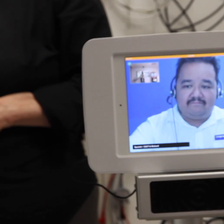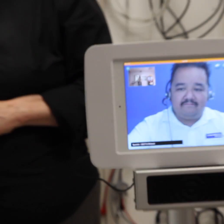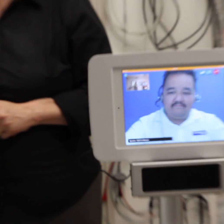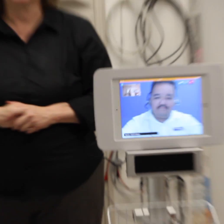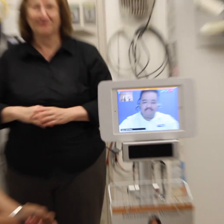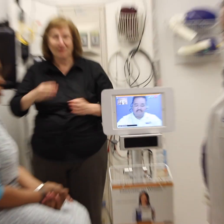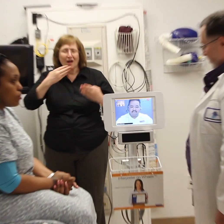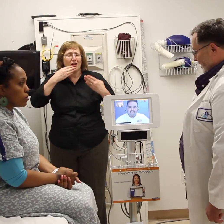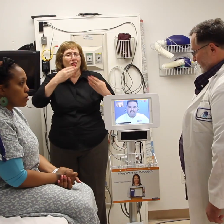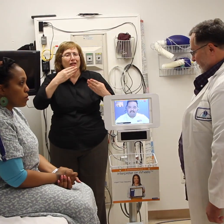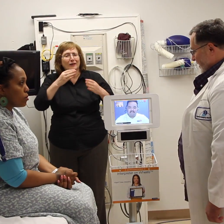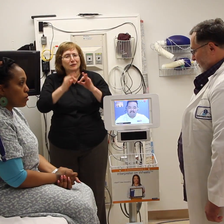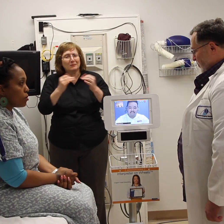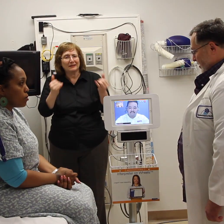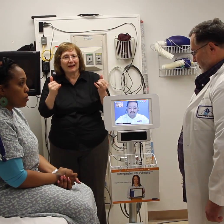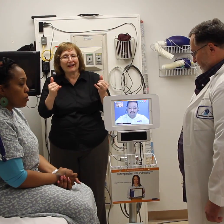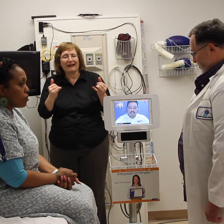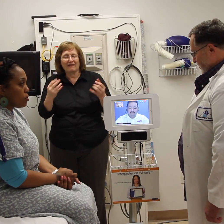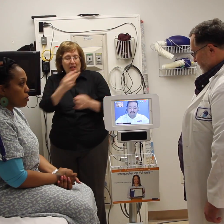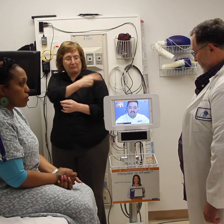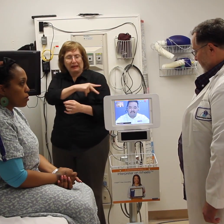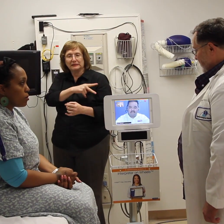Oh, thank you for interpreting today. I have a patient here who speaks Spanish.